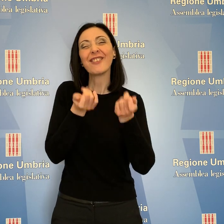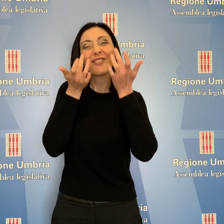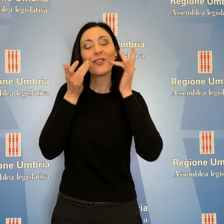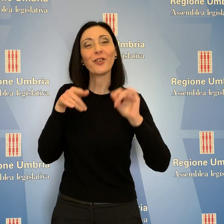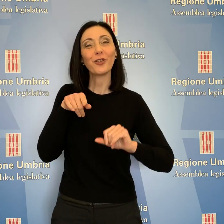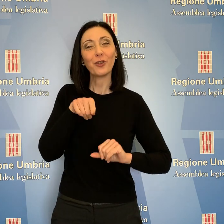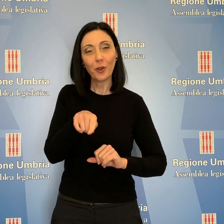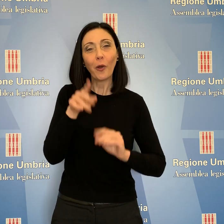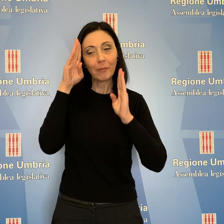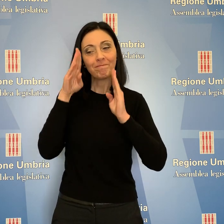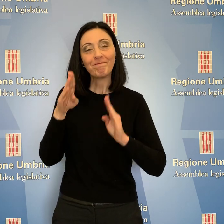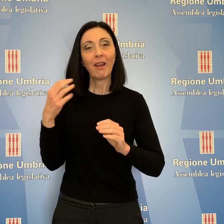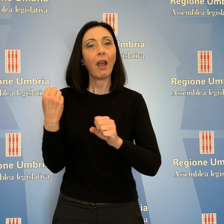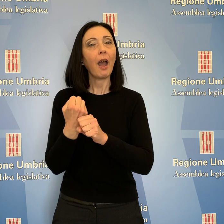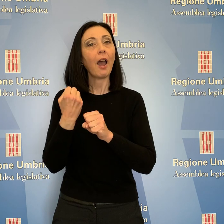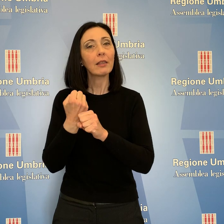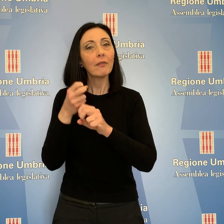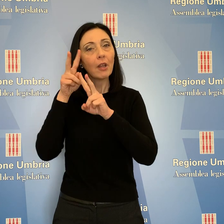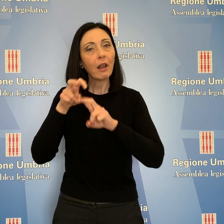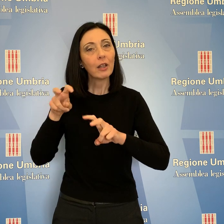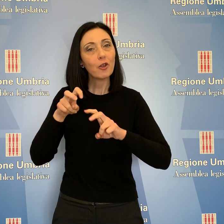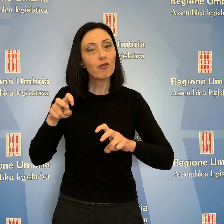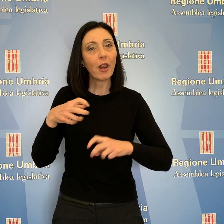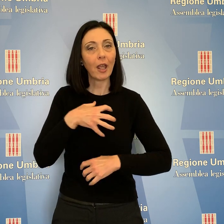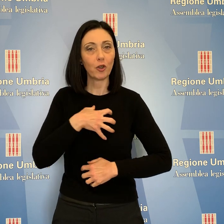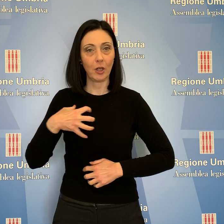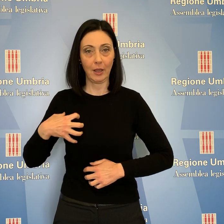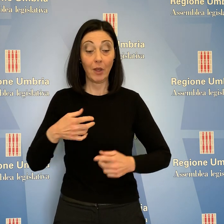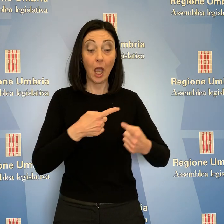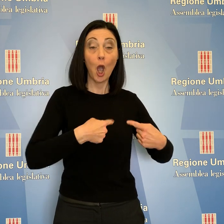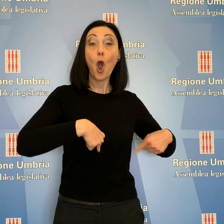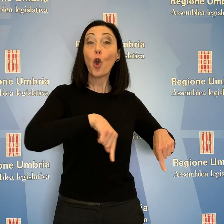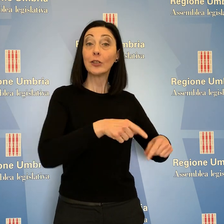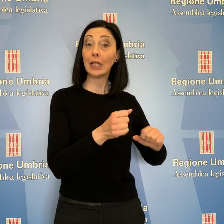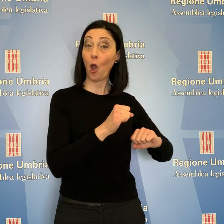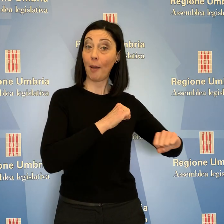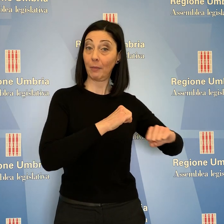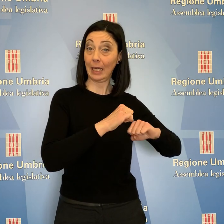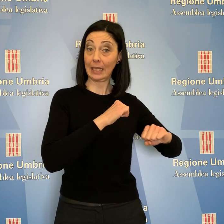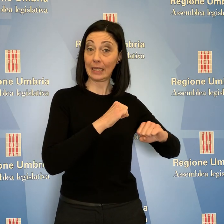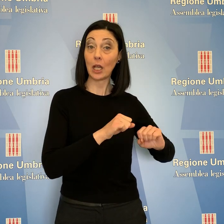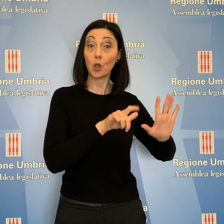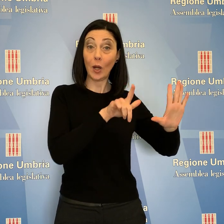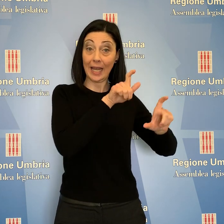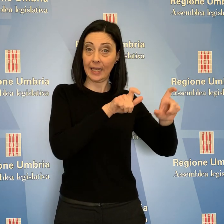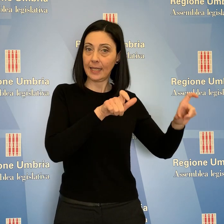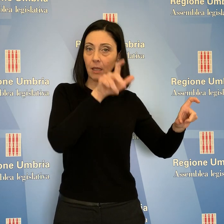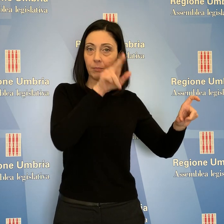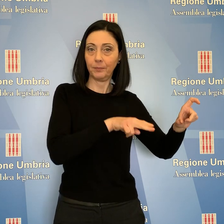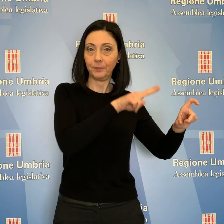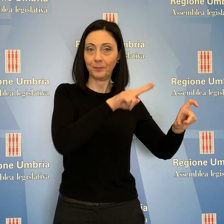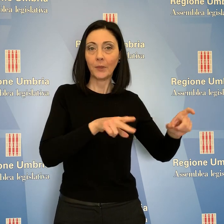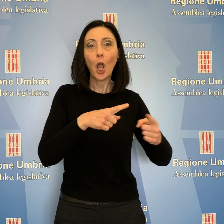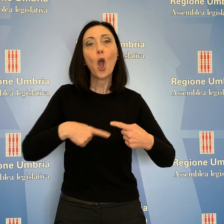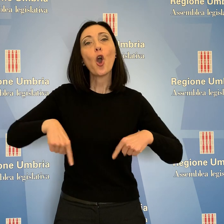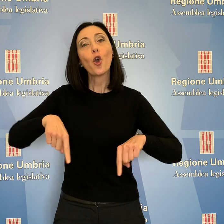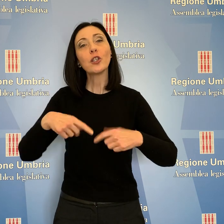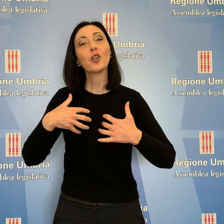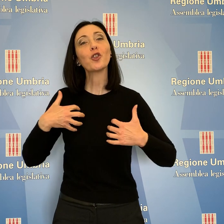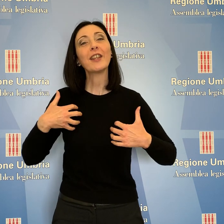attività di ricerca scientifica. Al posto del Consiglio di Amministrazione di sette membri, ci sarà un consiglio scientifico istituzionale